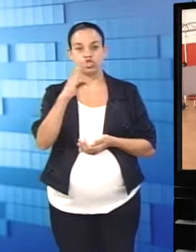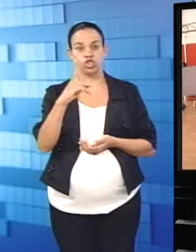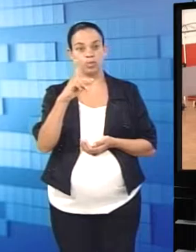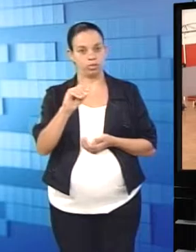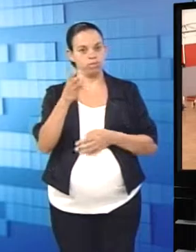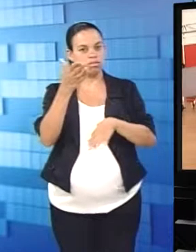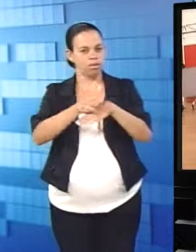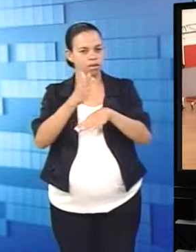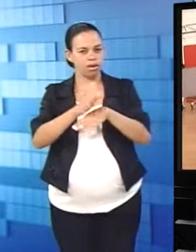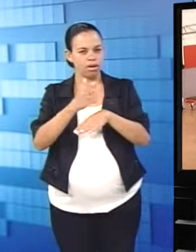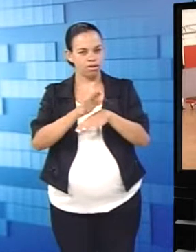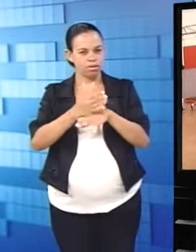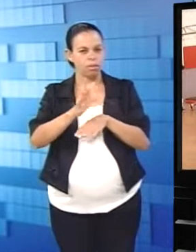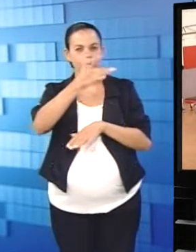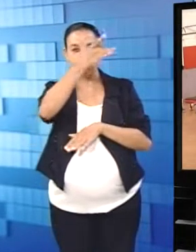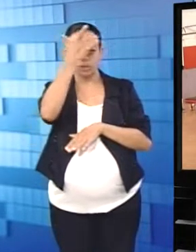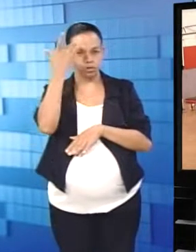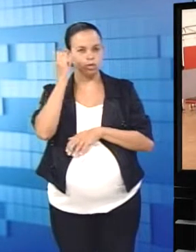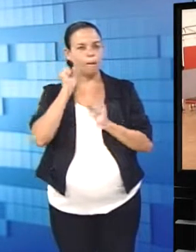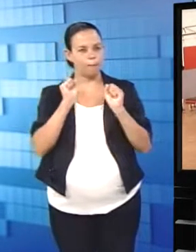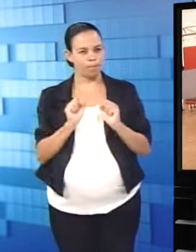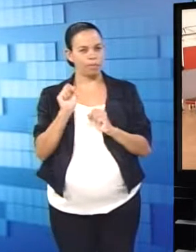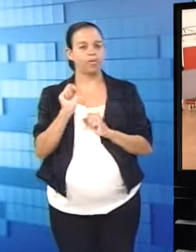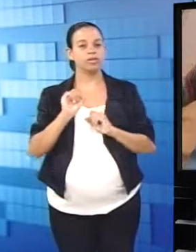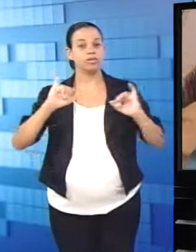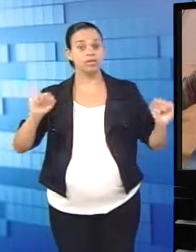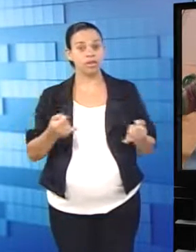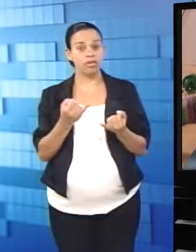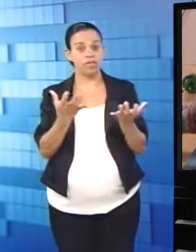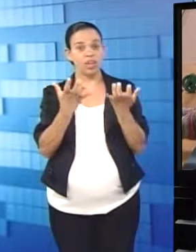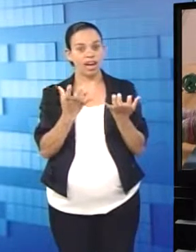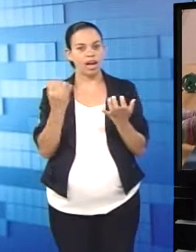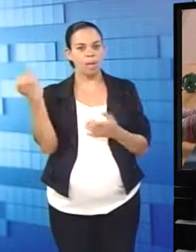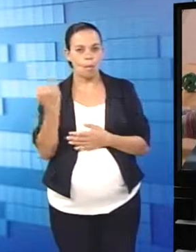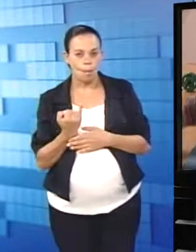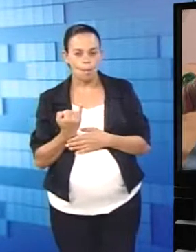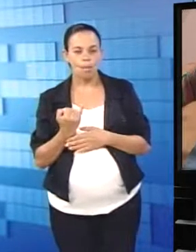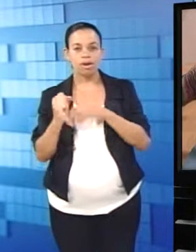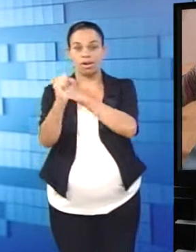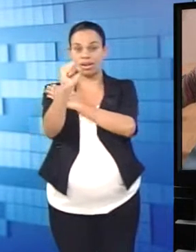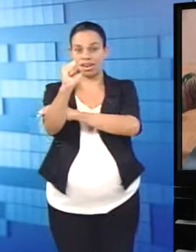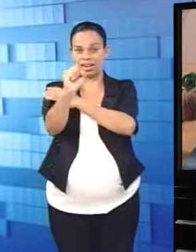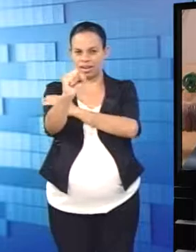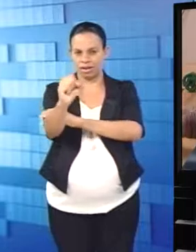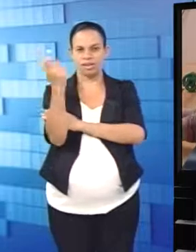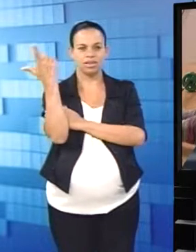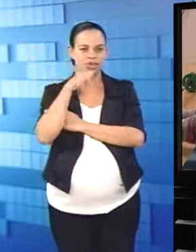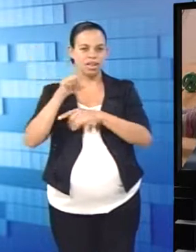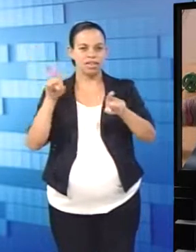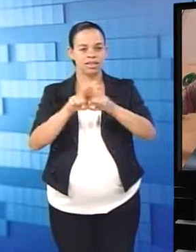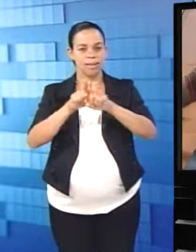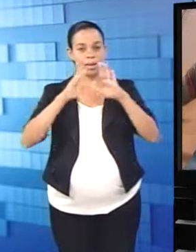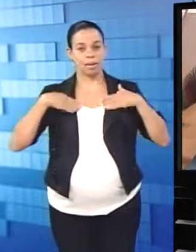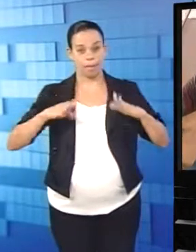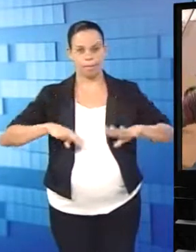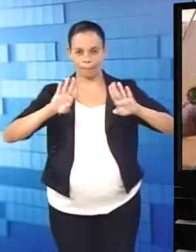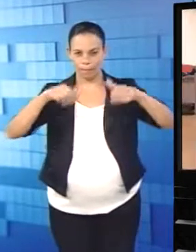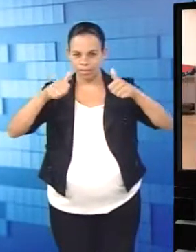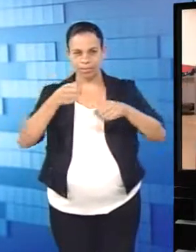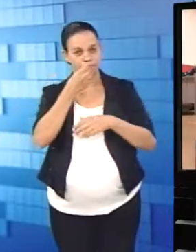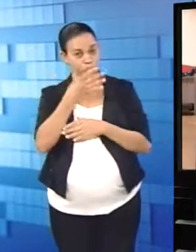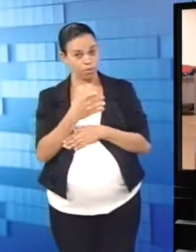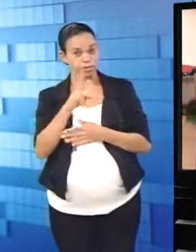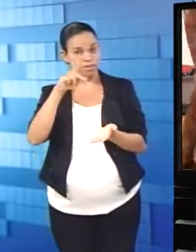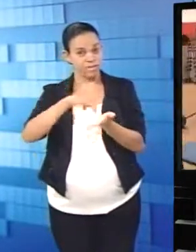Uma modalidade de treino está atraindo quem quer perder peso, ter ganho muscular e, de quebra, ainda ganhar mais condicionamento físico.